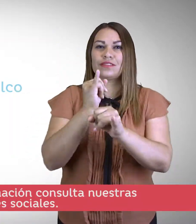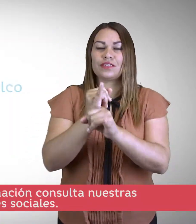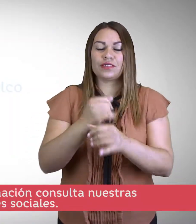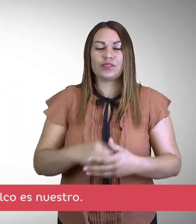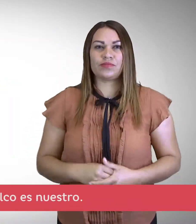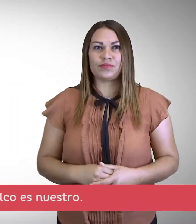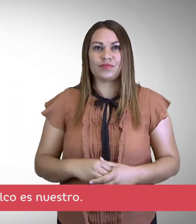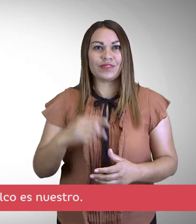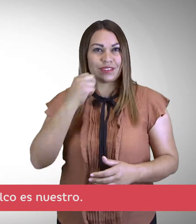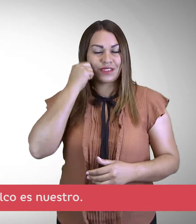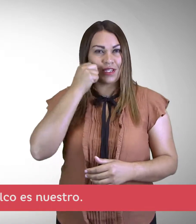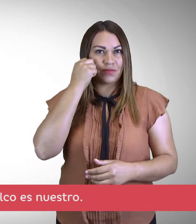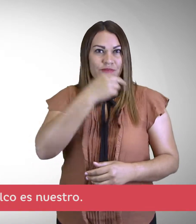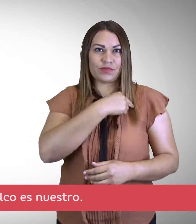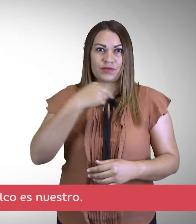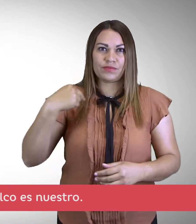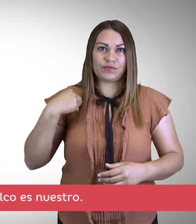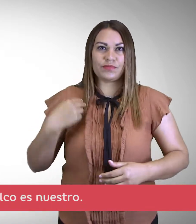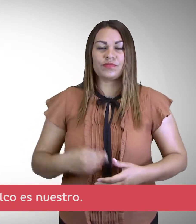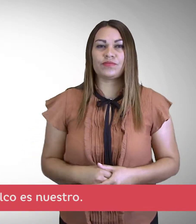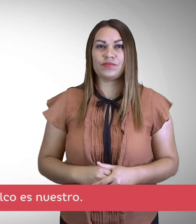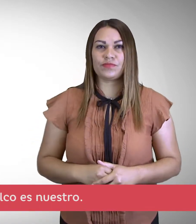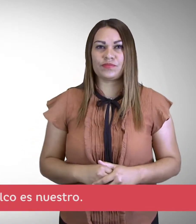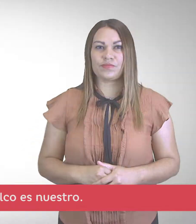sociales. Tlajomulco es nuestro.